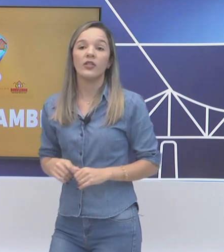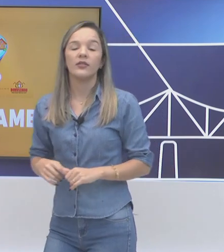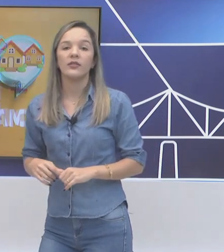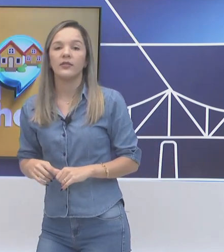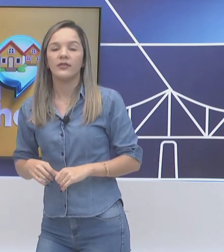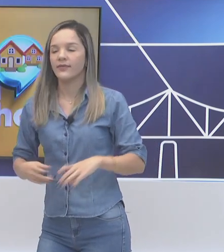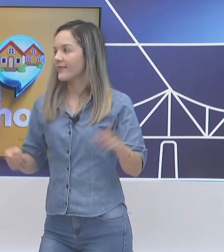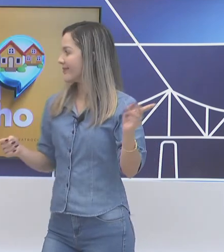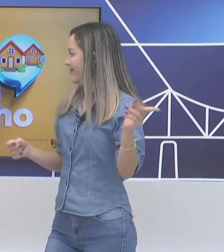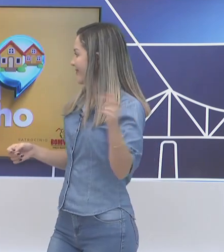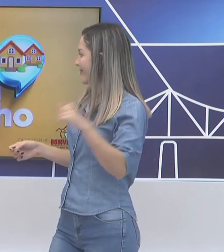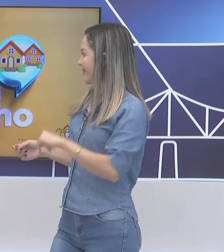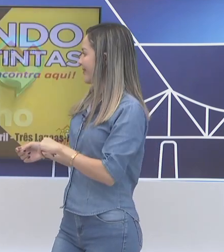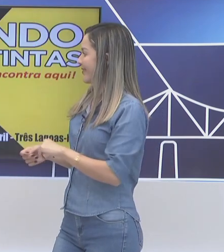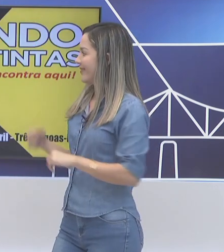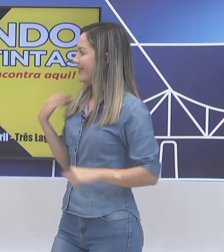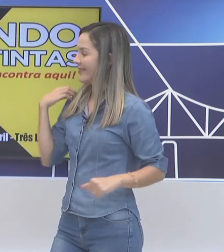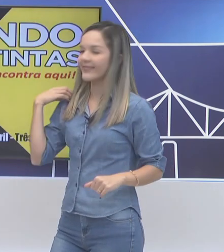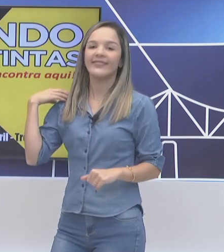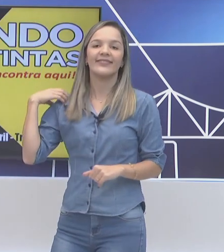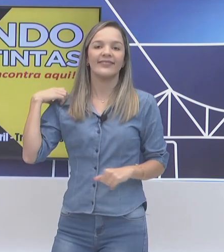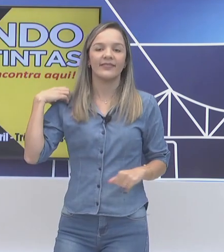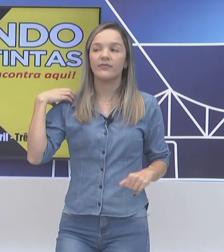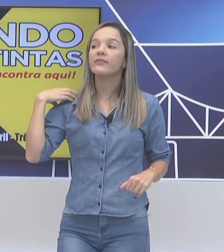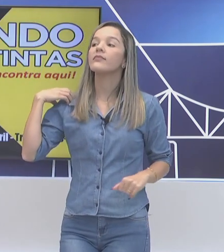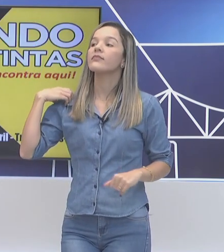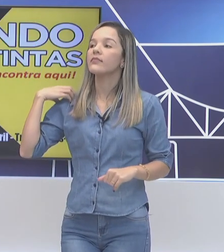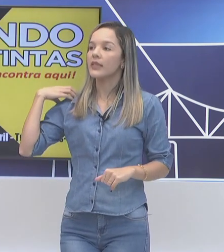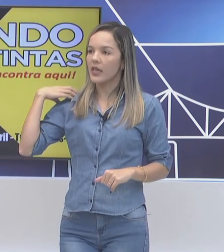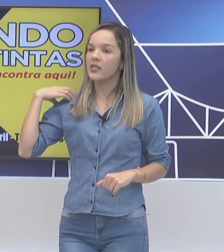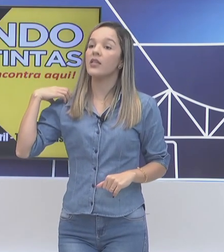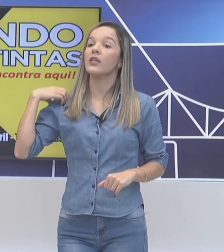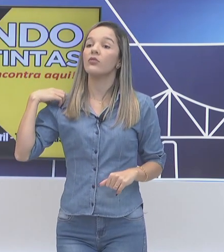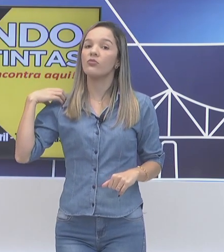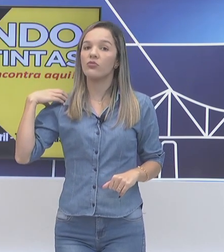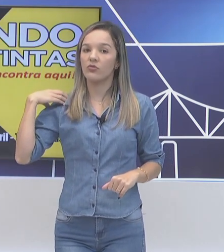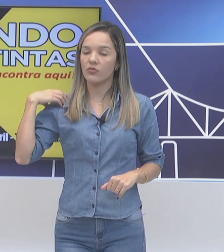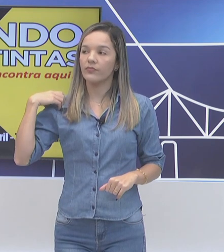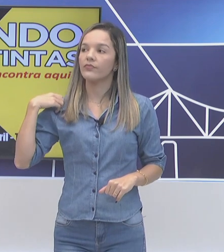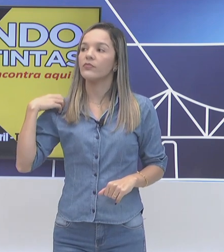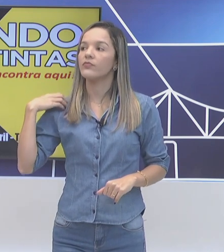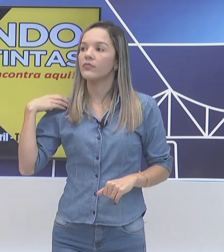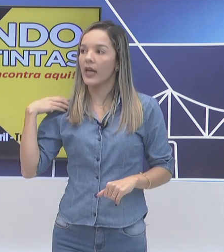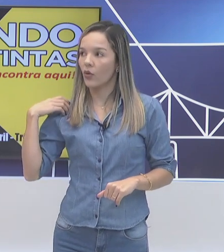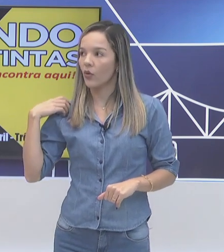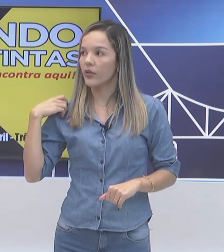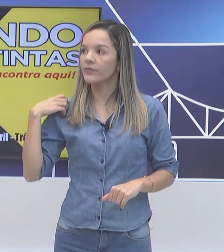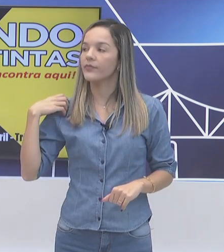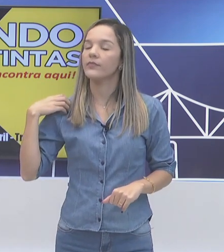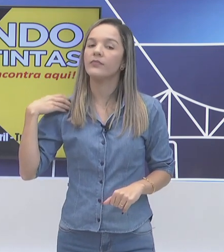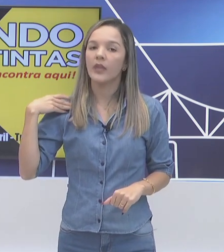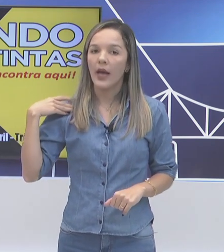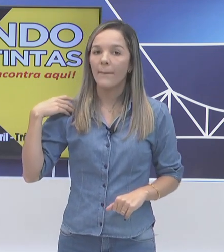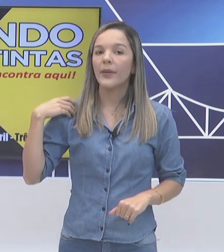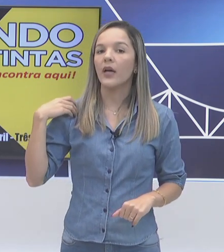Mundo das tintas, valendo uma tinta, uma lata de tinta? 15 litros, na cor,